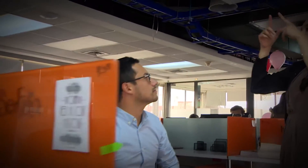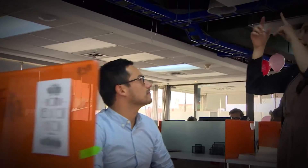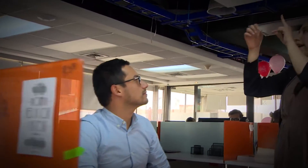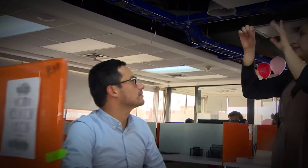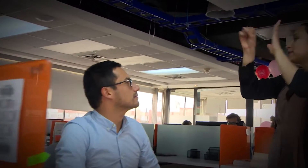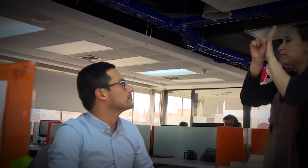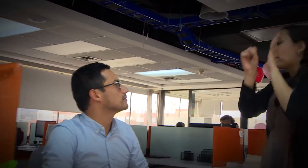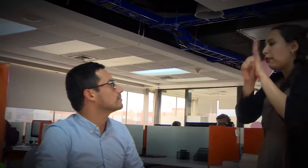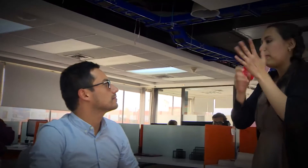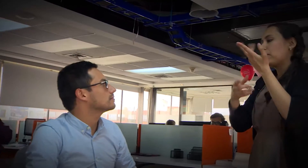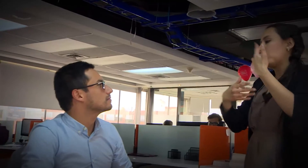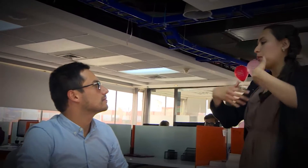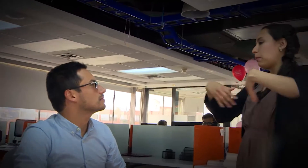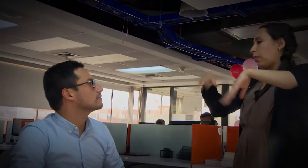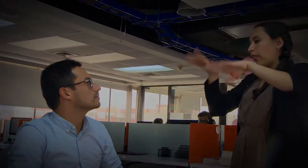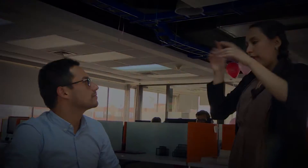salgan adelante y lo puedan conseguir.